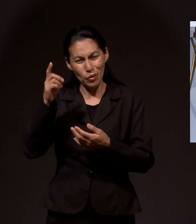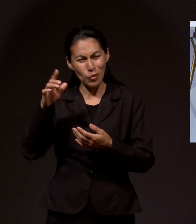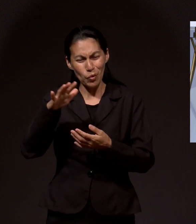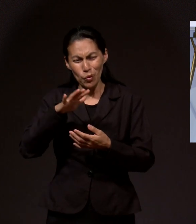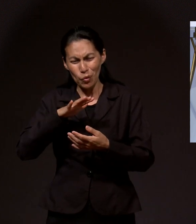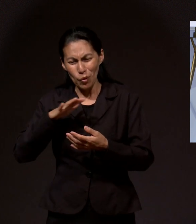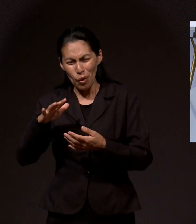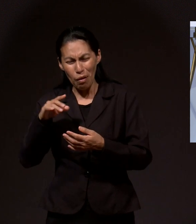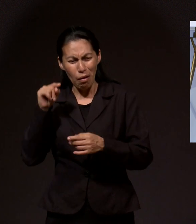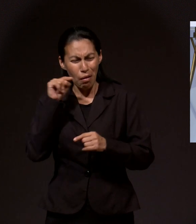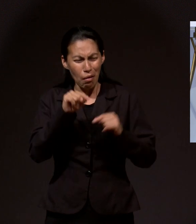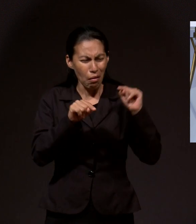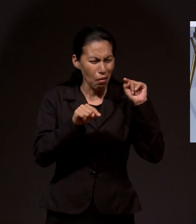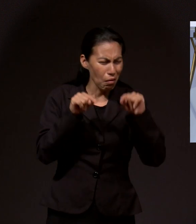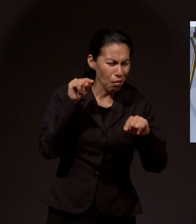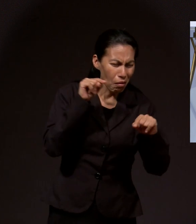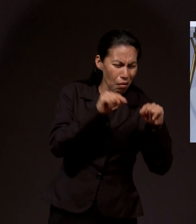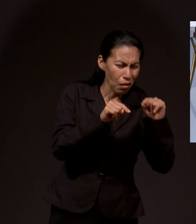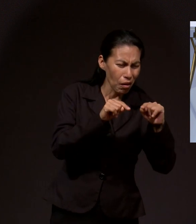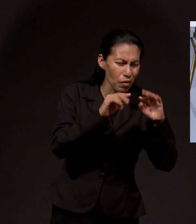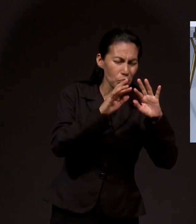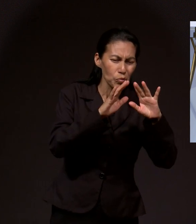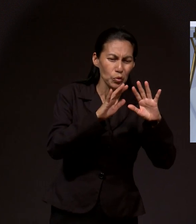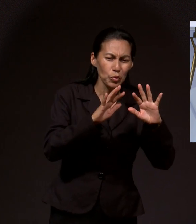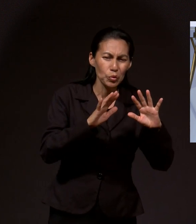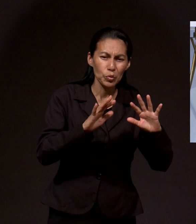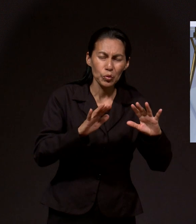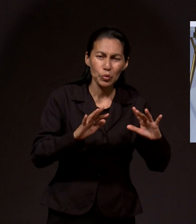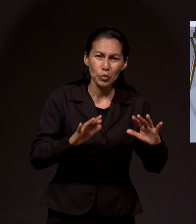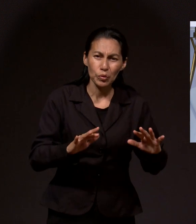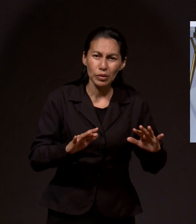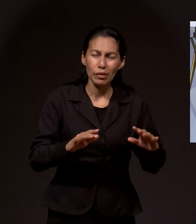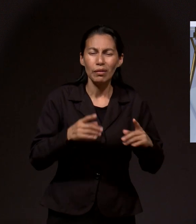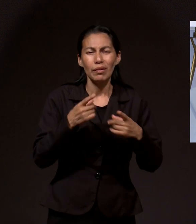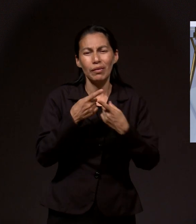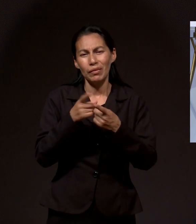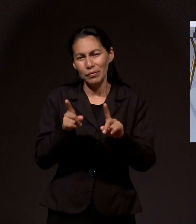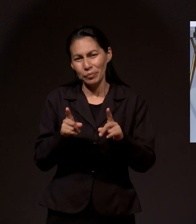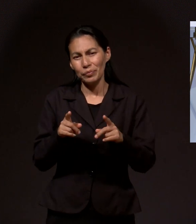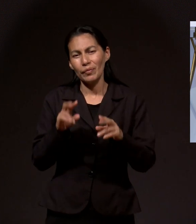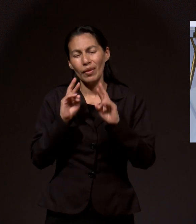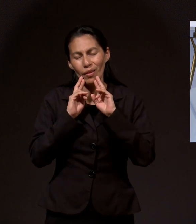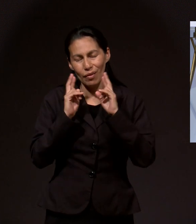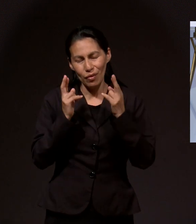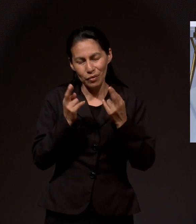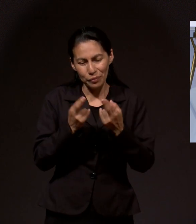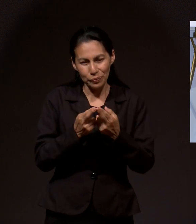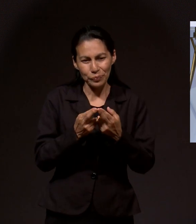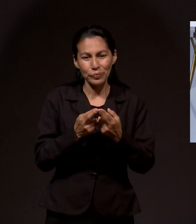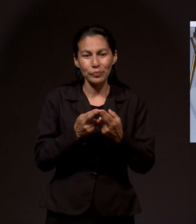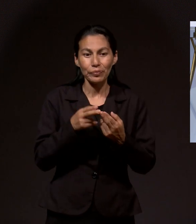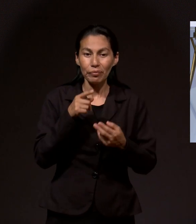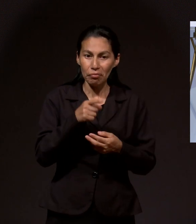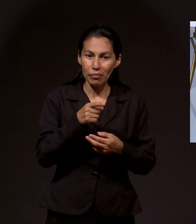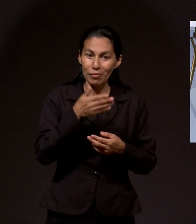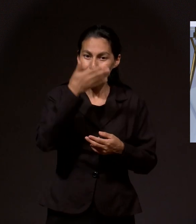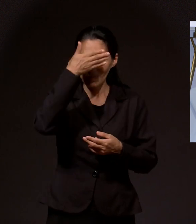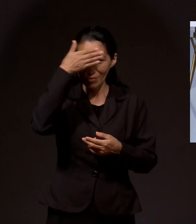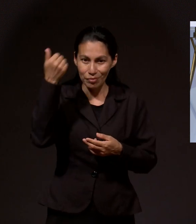están despejando las dudas a través de las diferentes sesiones que han tenido y